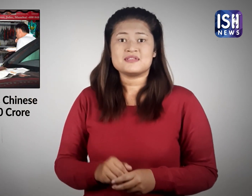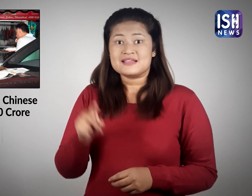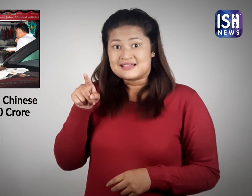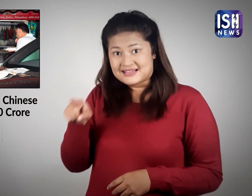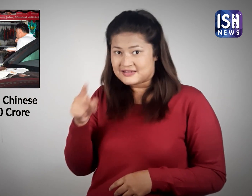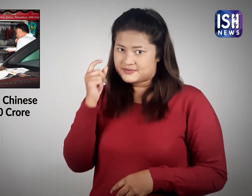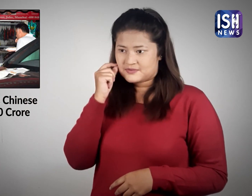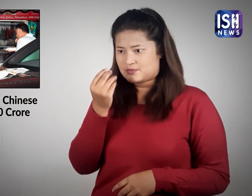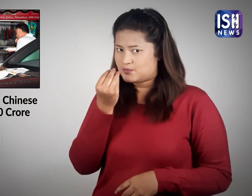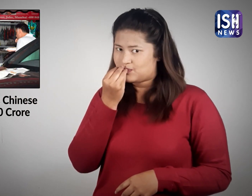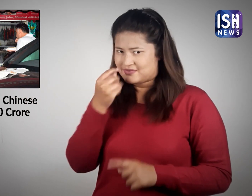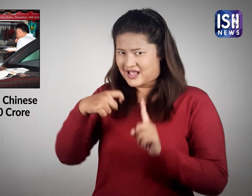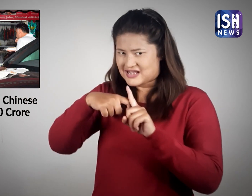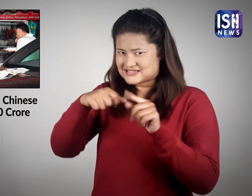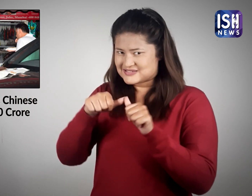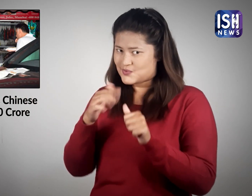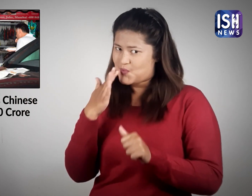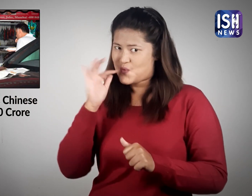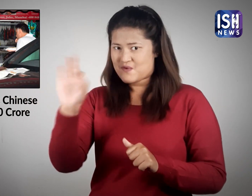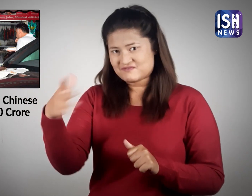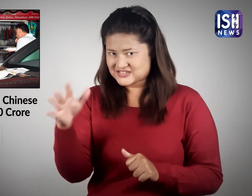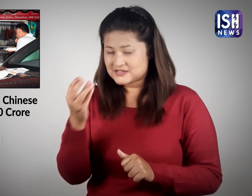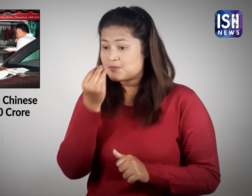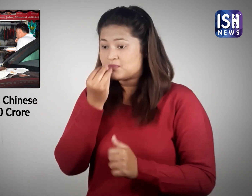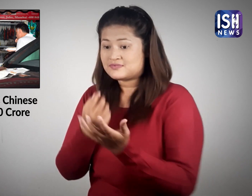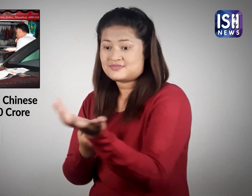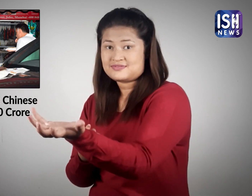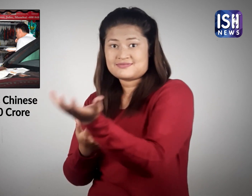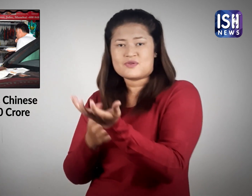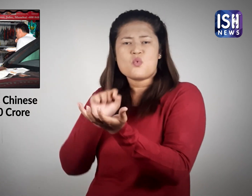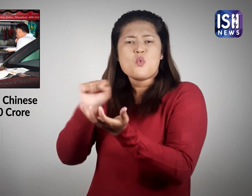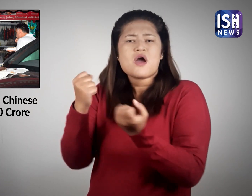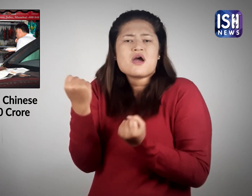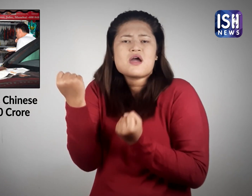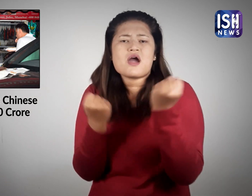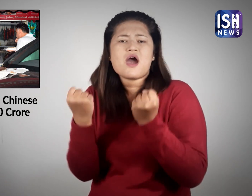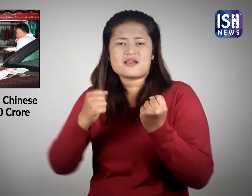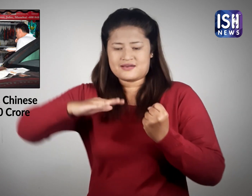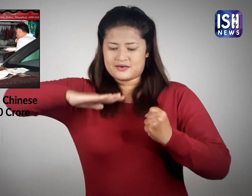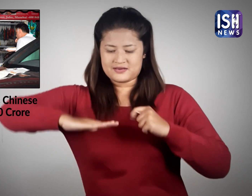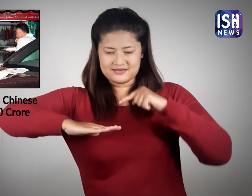उसने अपनी गाड़ी के बॉनेट पर अपनी प्लेट के नीचे अकबार रखकर खाना खाया